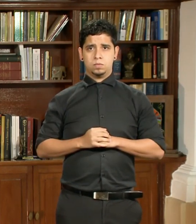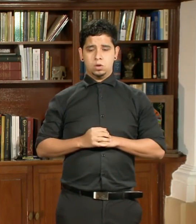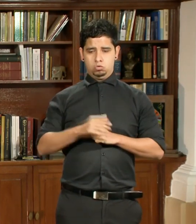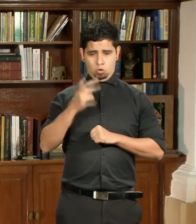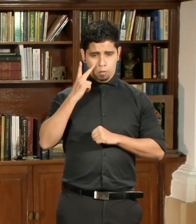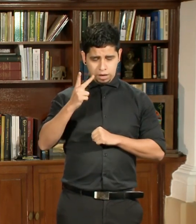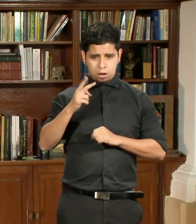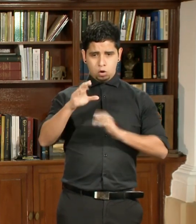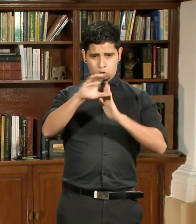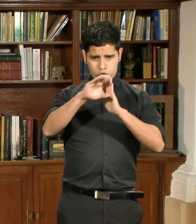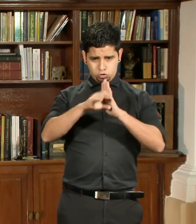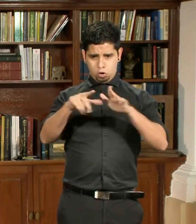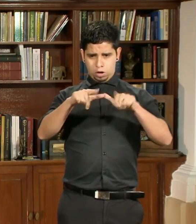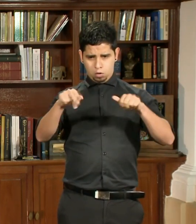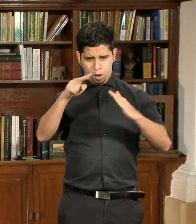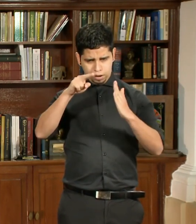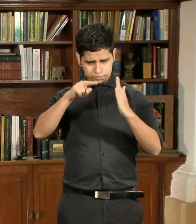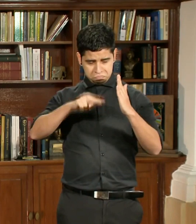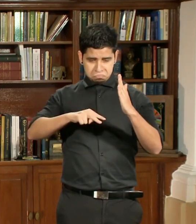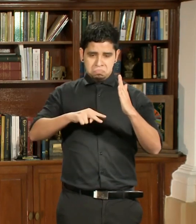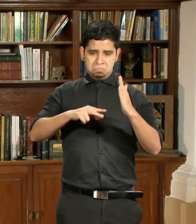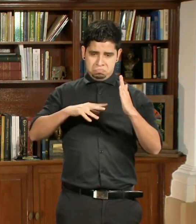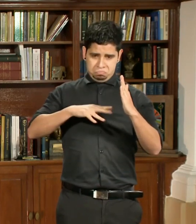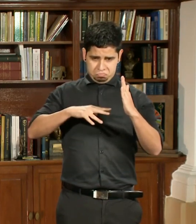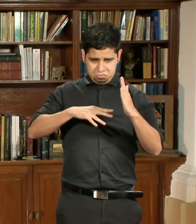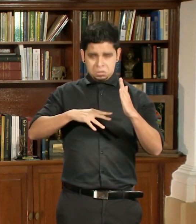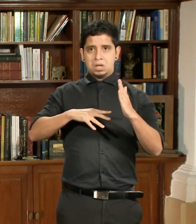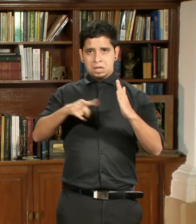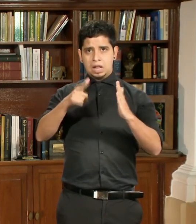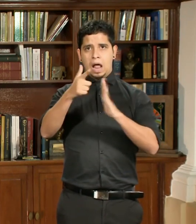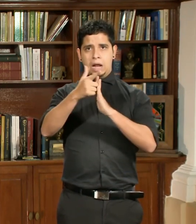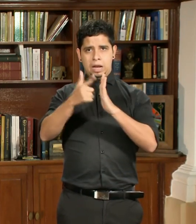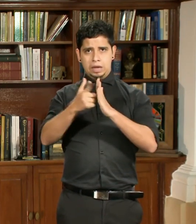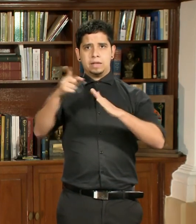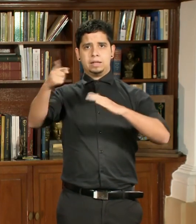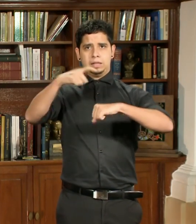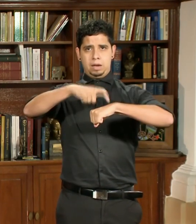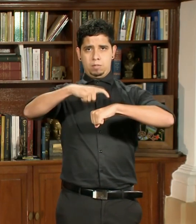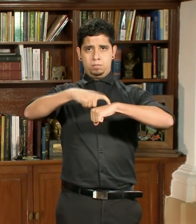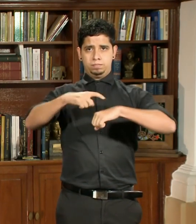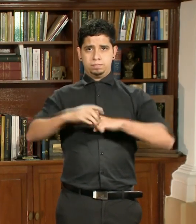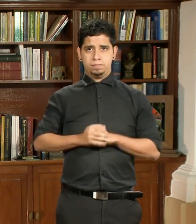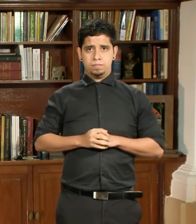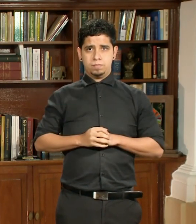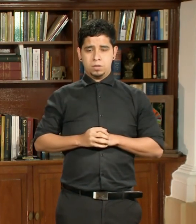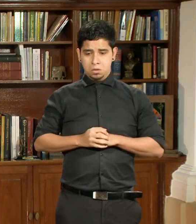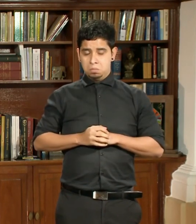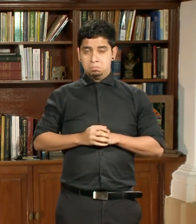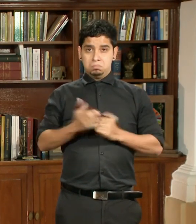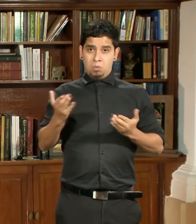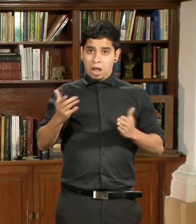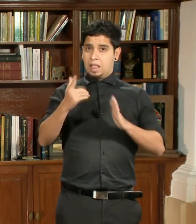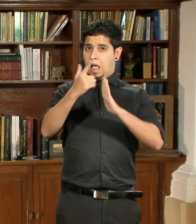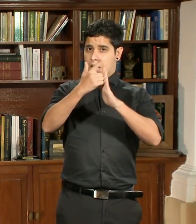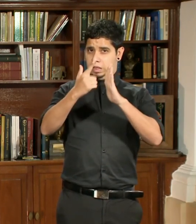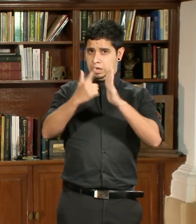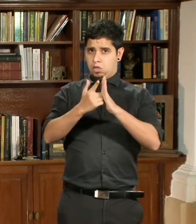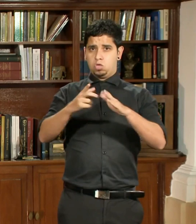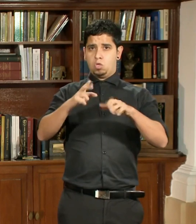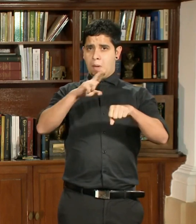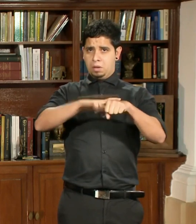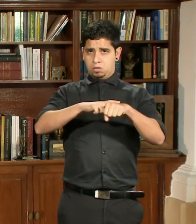lenguaje expreso de la Constitución de Puerto Rico y la ley vigente en ese momento, pues las leyes se presumen